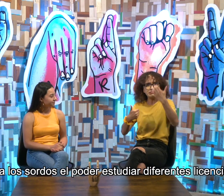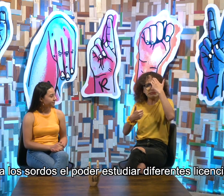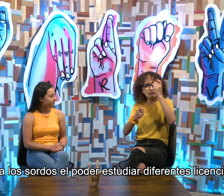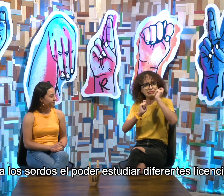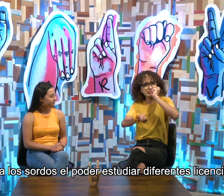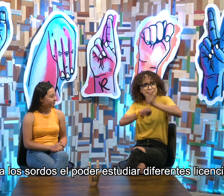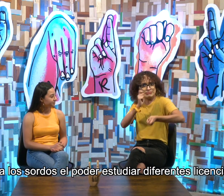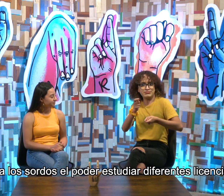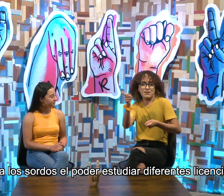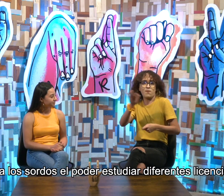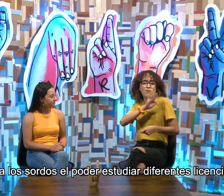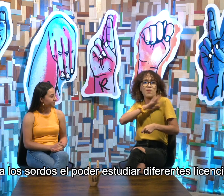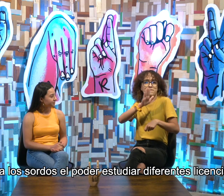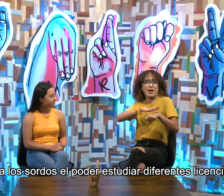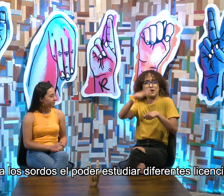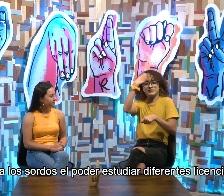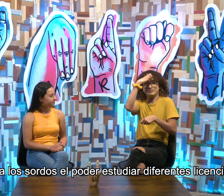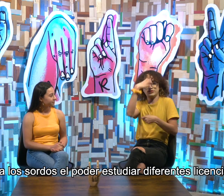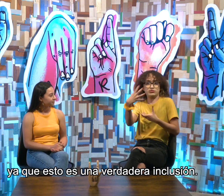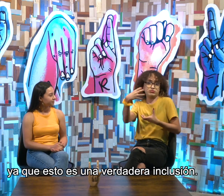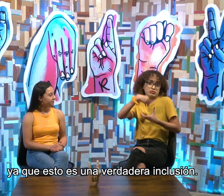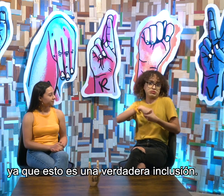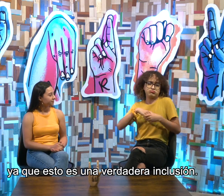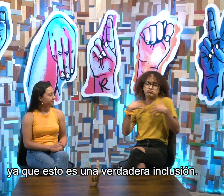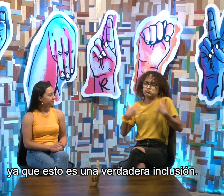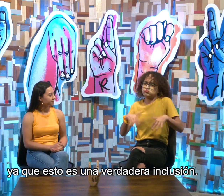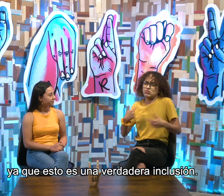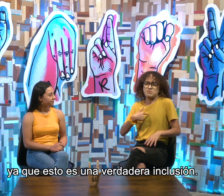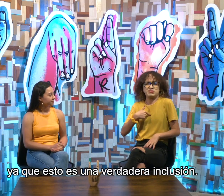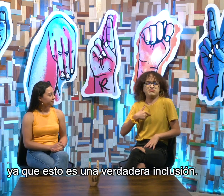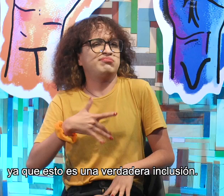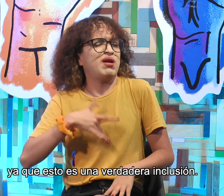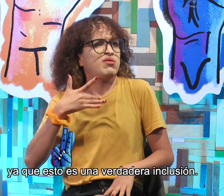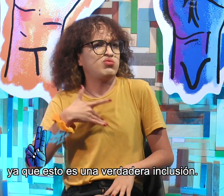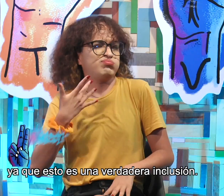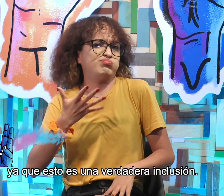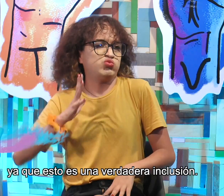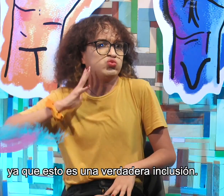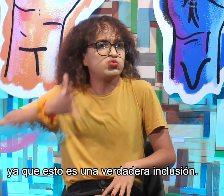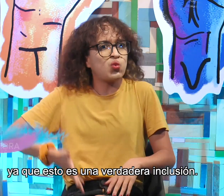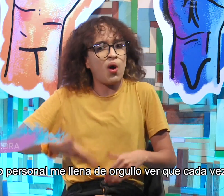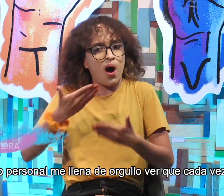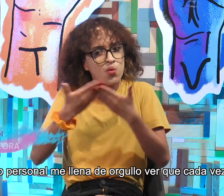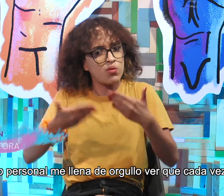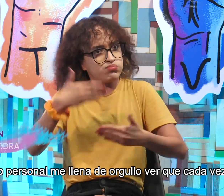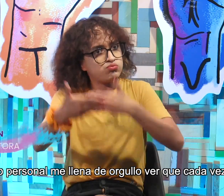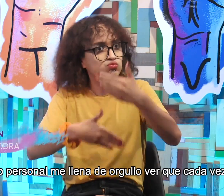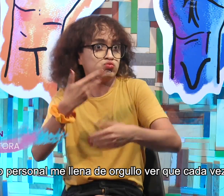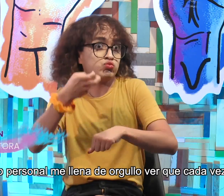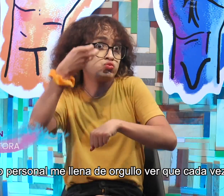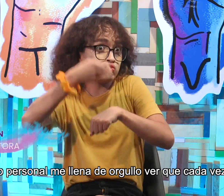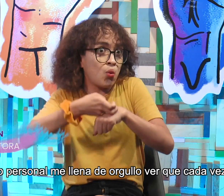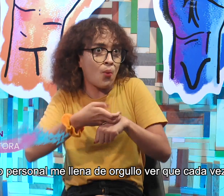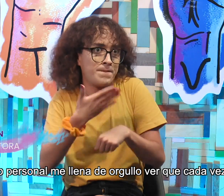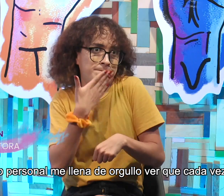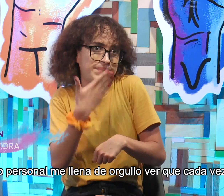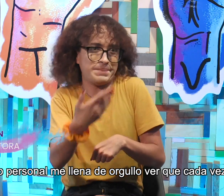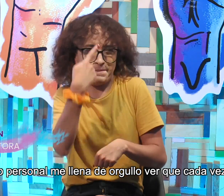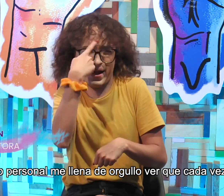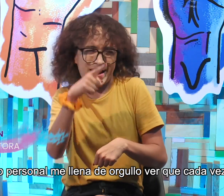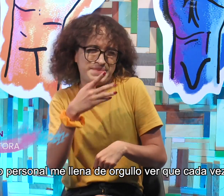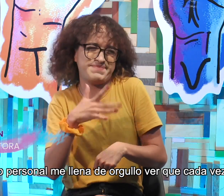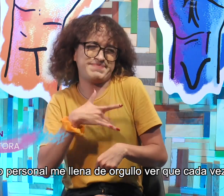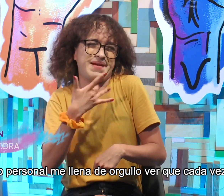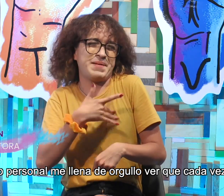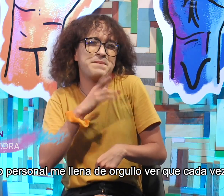estudiar diferentes licenciaturas, ya que esto es una verdadera inclusión. En lo personal, me llena de orgullo